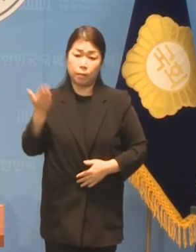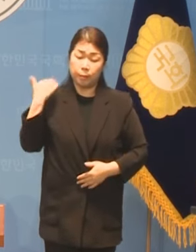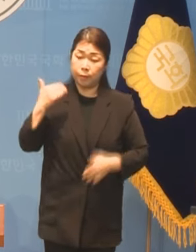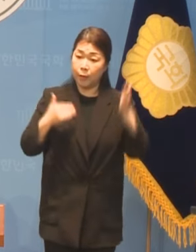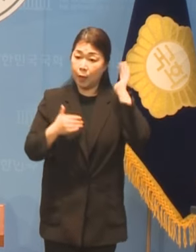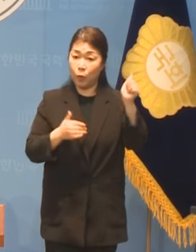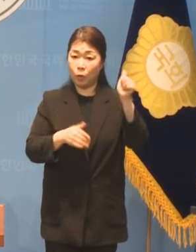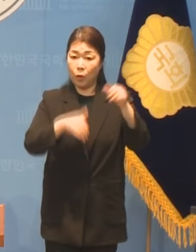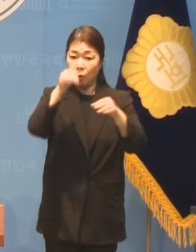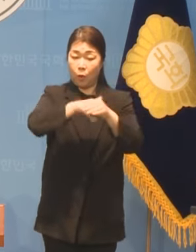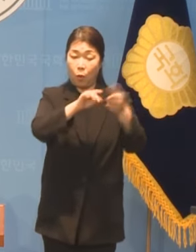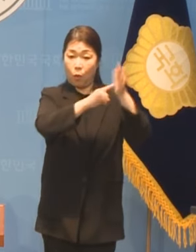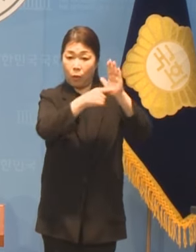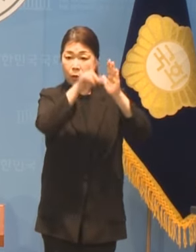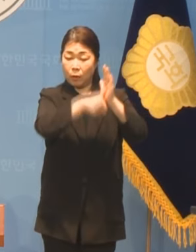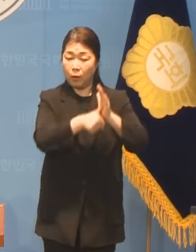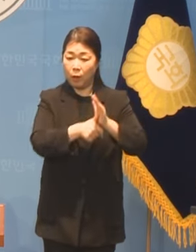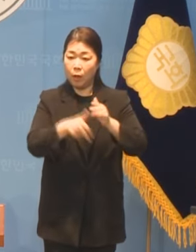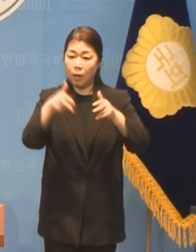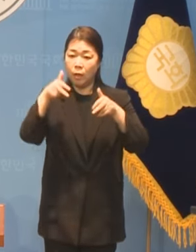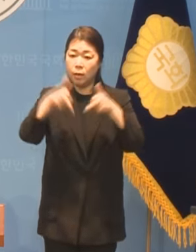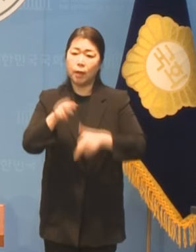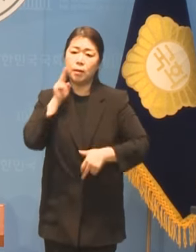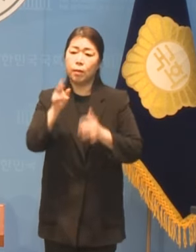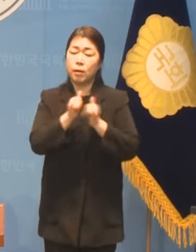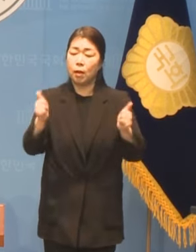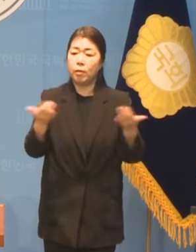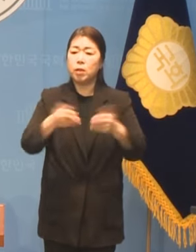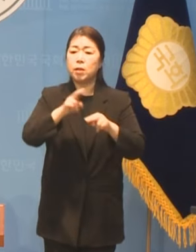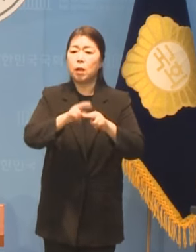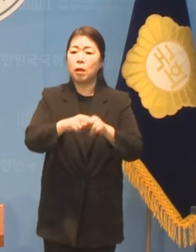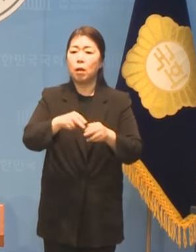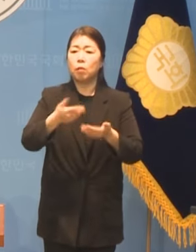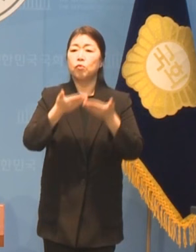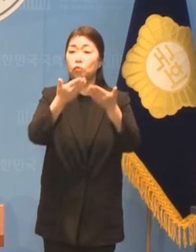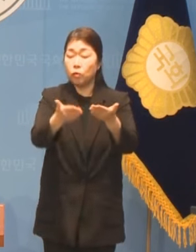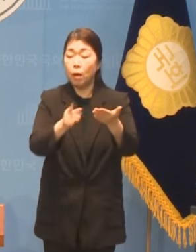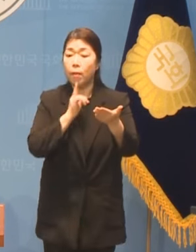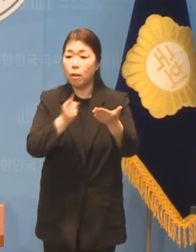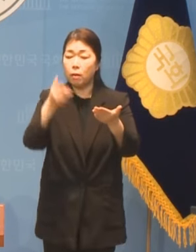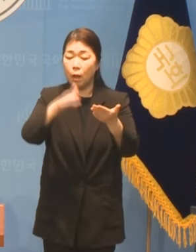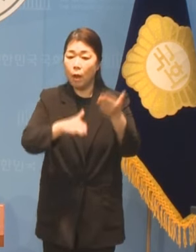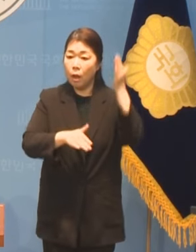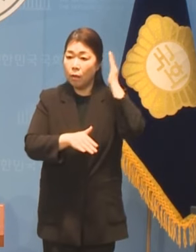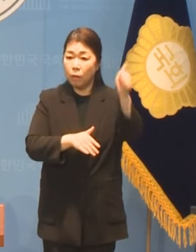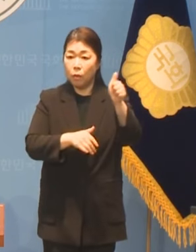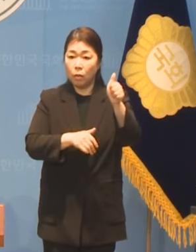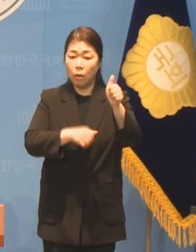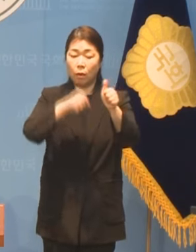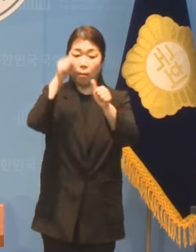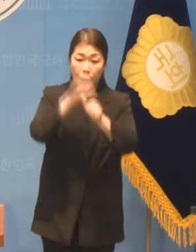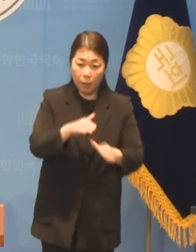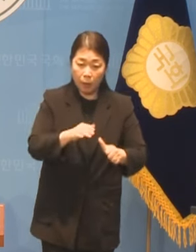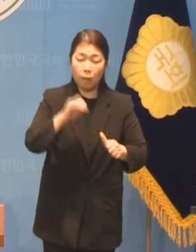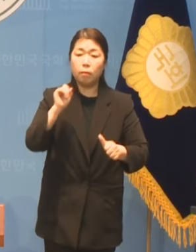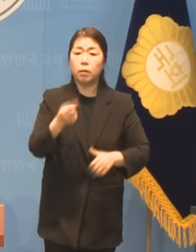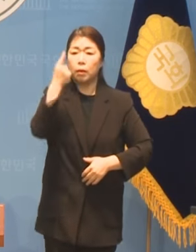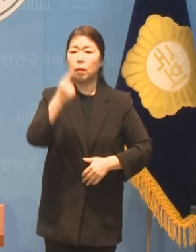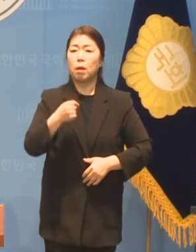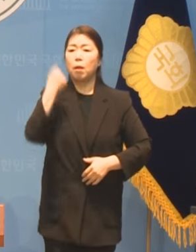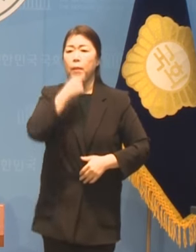장애인 이동권을 확실히 보장하겠다던 약속도 대선 패배와 함께 공수표로 전락해 버렸습니다